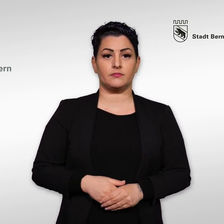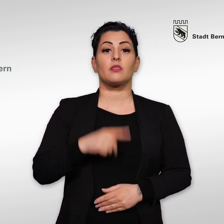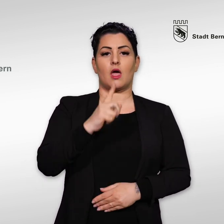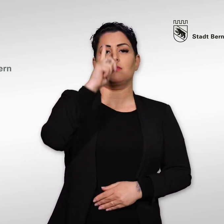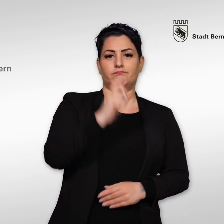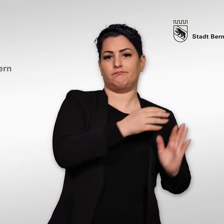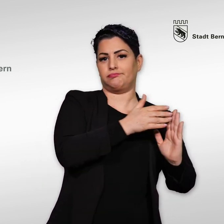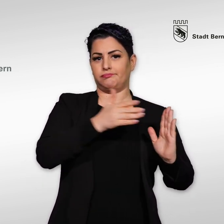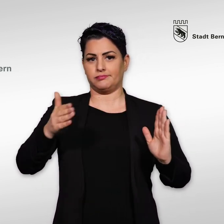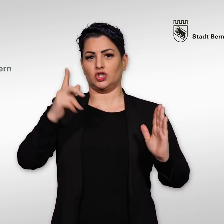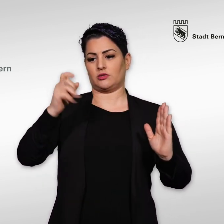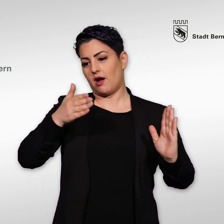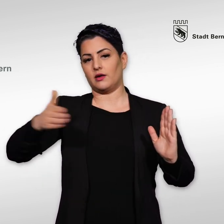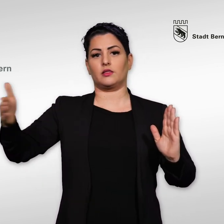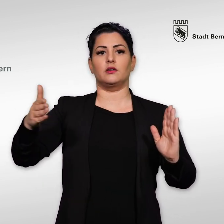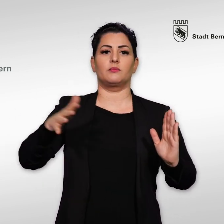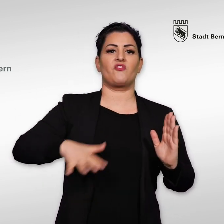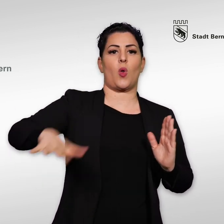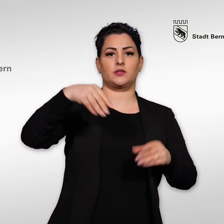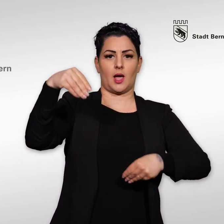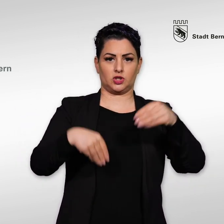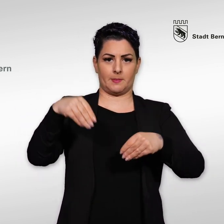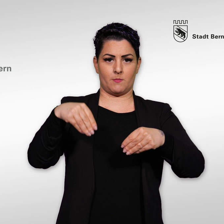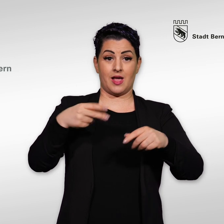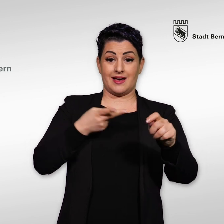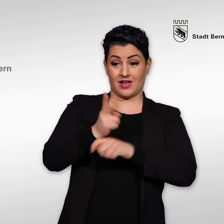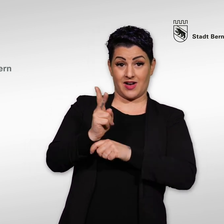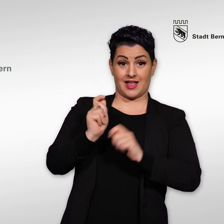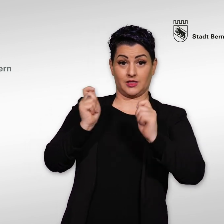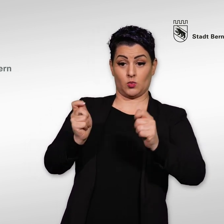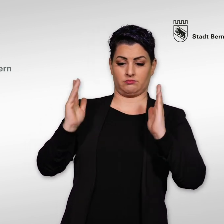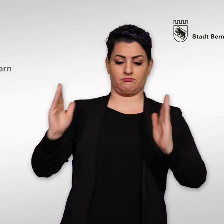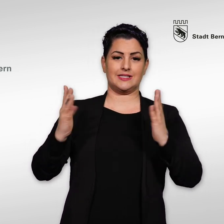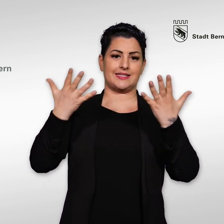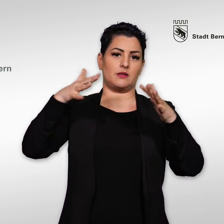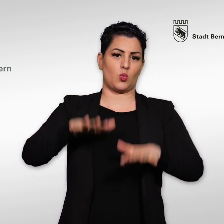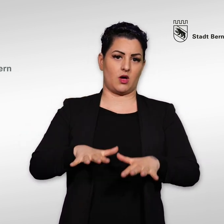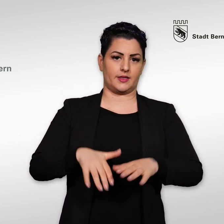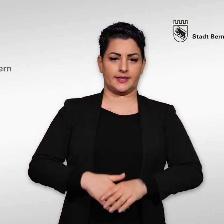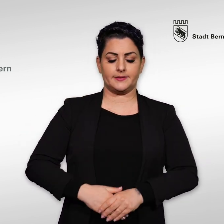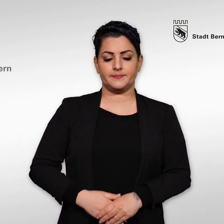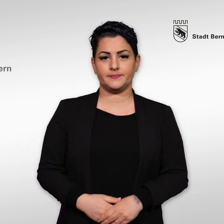6. Die Volksabstimmung findet innert zehn Monaten nach der Feststellung des Zustandekommens des Referendums statt. 7.